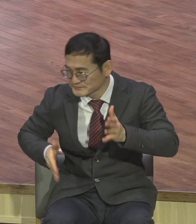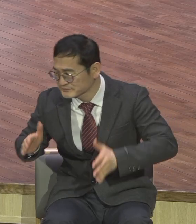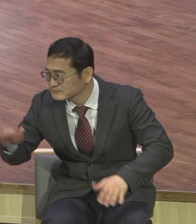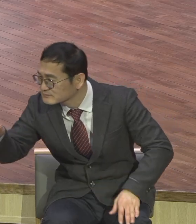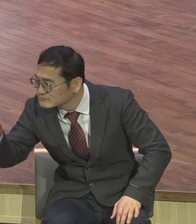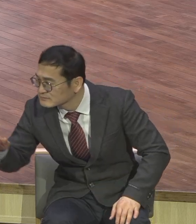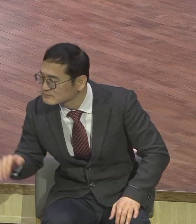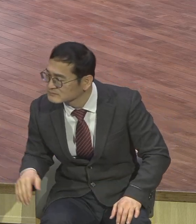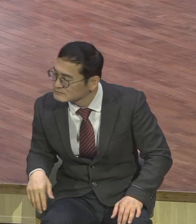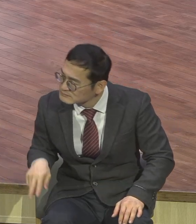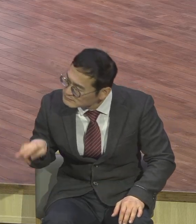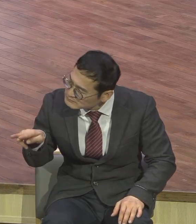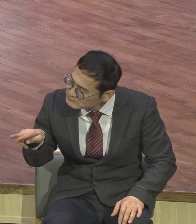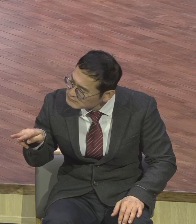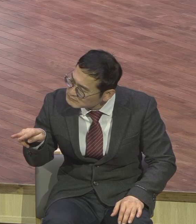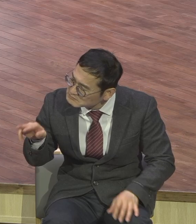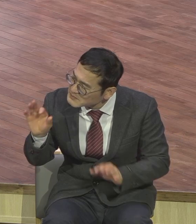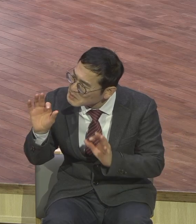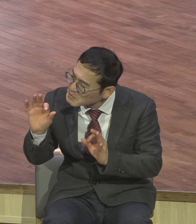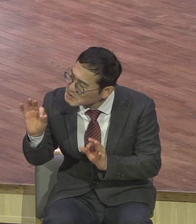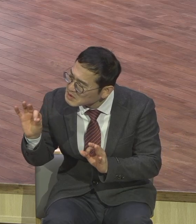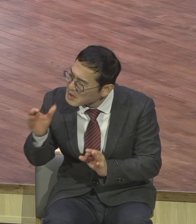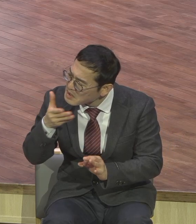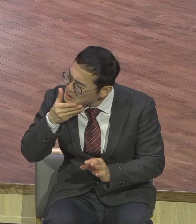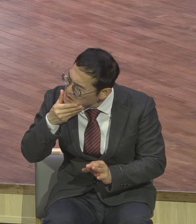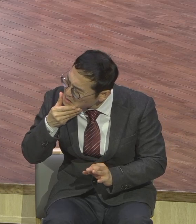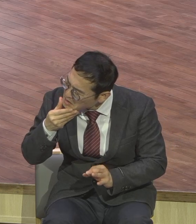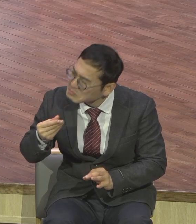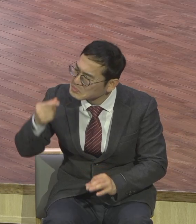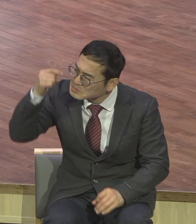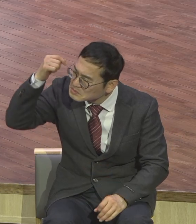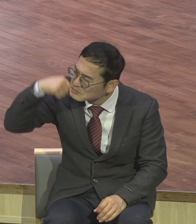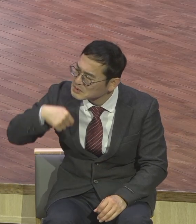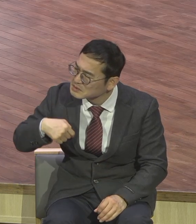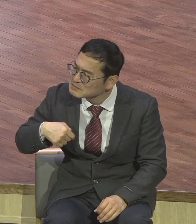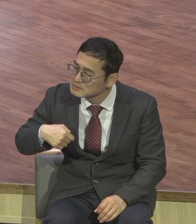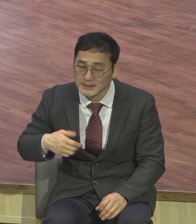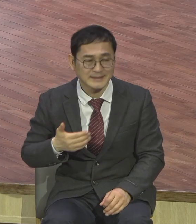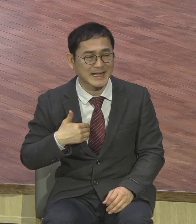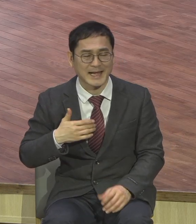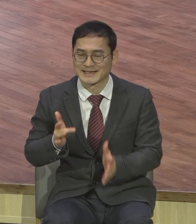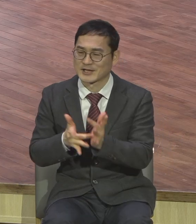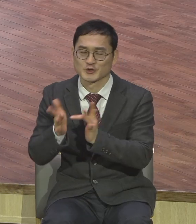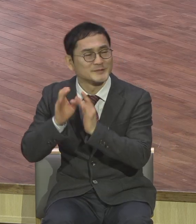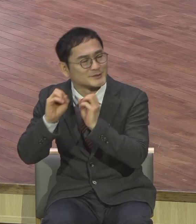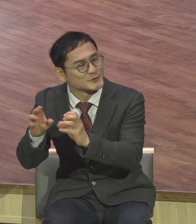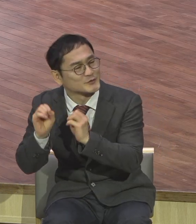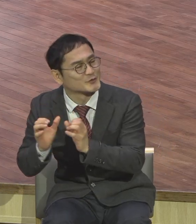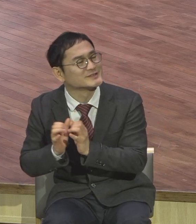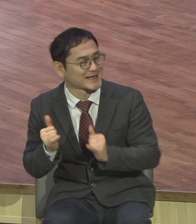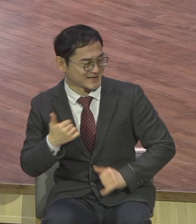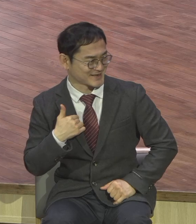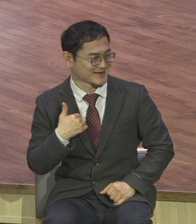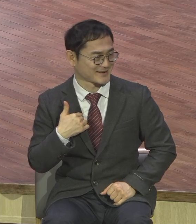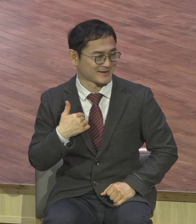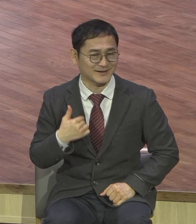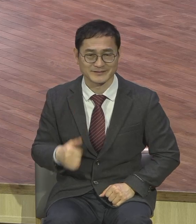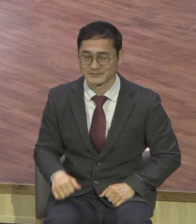나는 성교사입니다 거기서 예수를 영적하고 2주 만에 보건 편지를 다 뗐다 하지